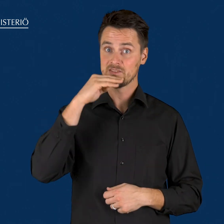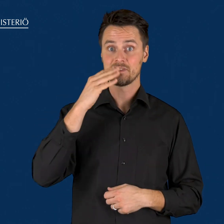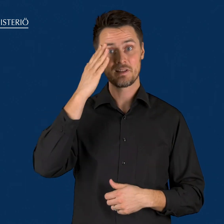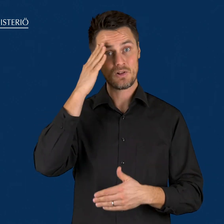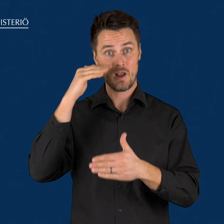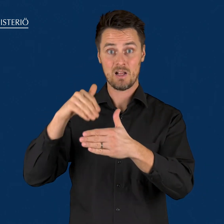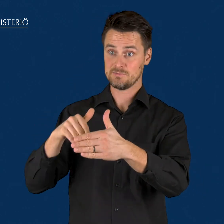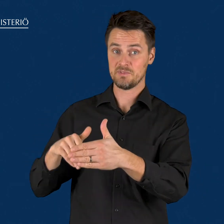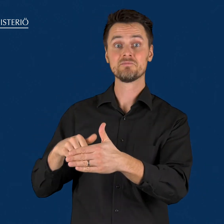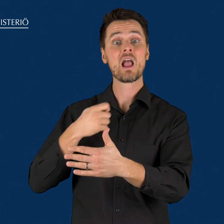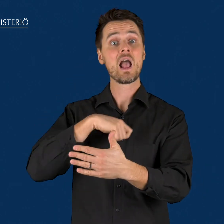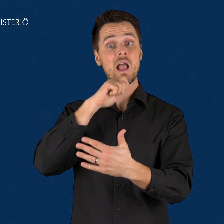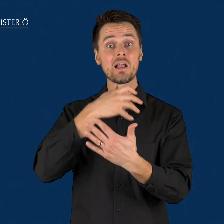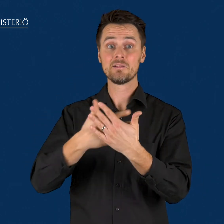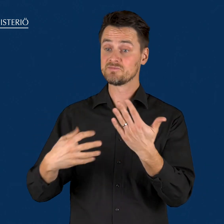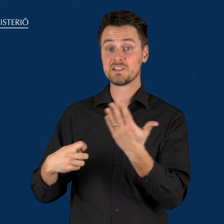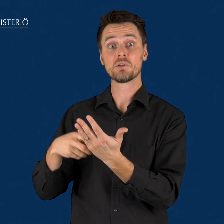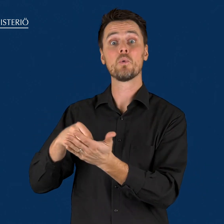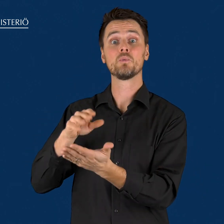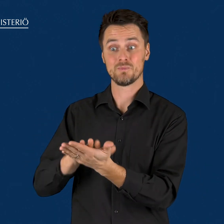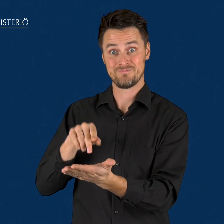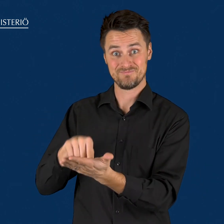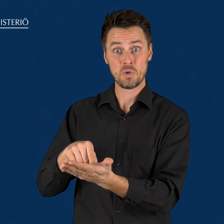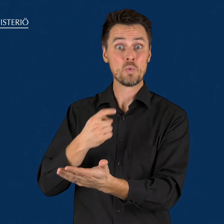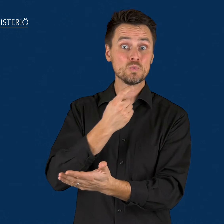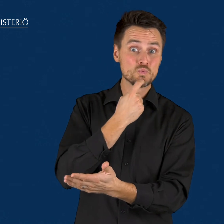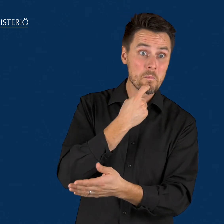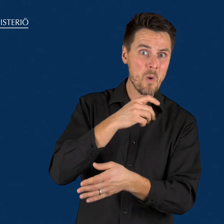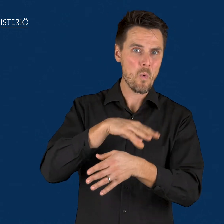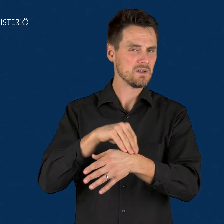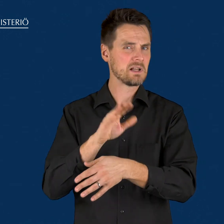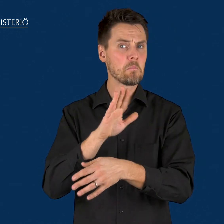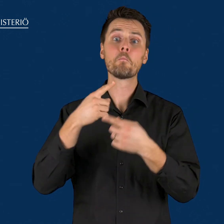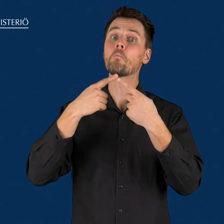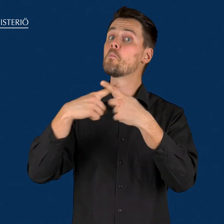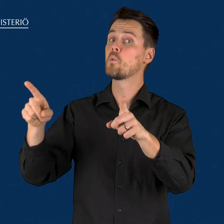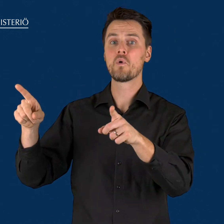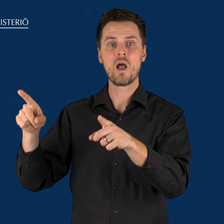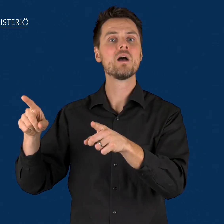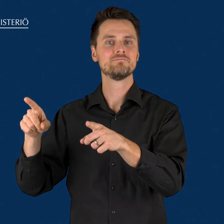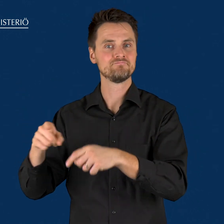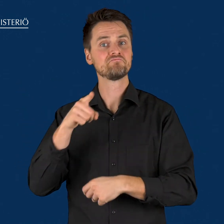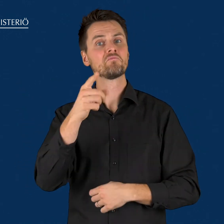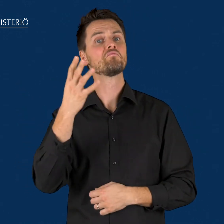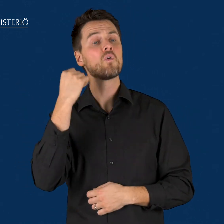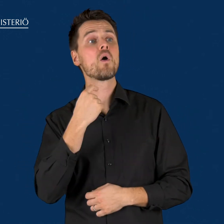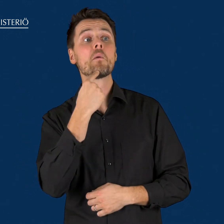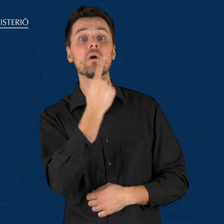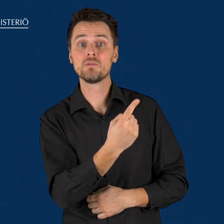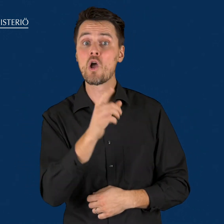Jos henkilön väestötietojärjestelmään rekisteröity äidinkieli on muu kuin suomi tai ruotsi, hän voi ilmoittaa